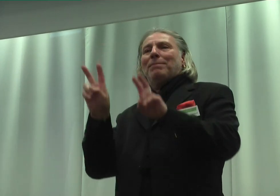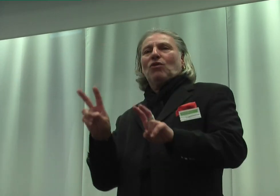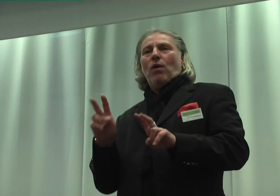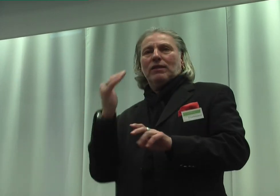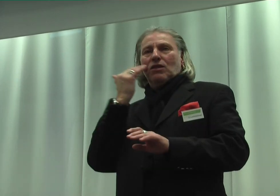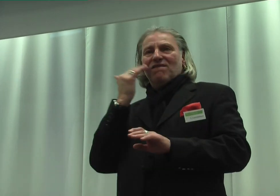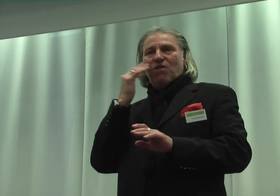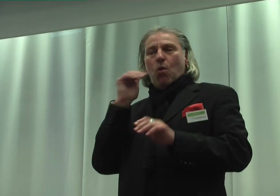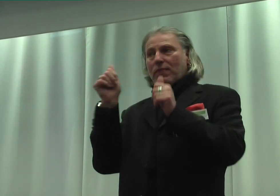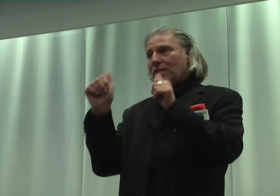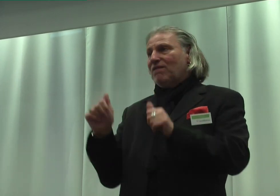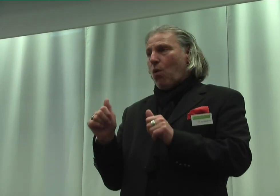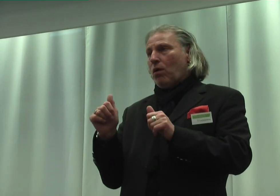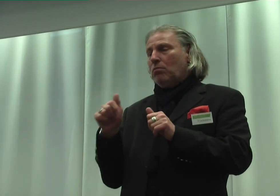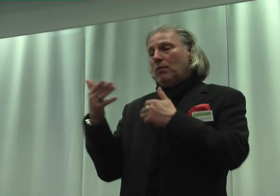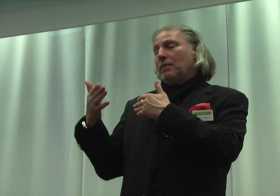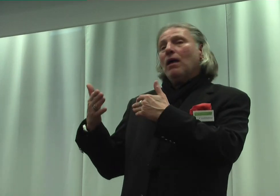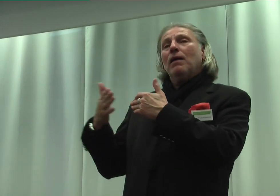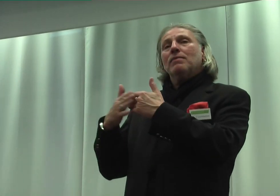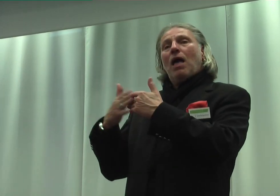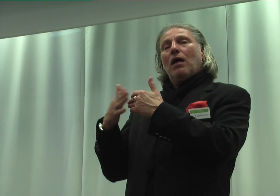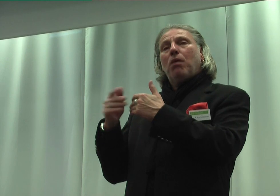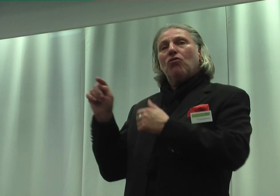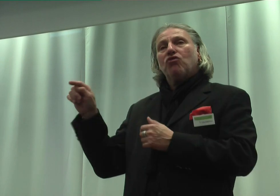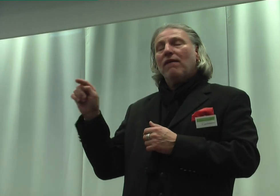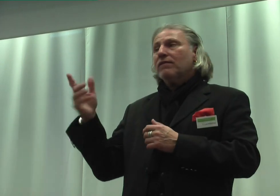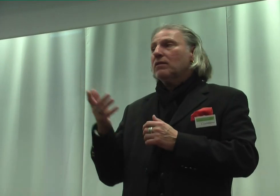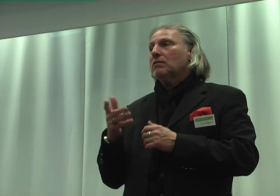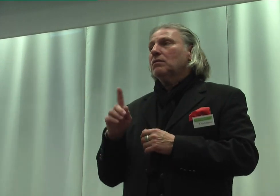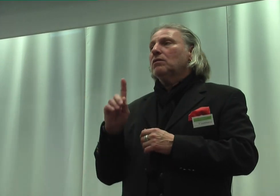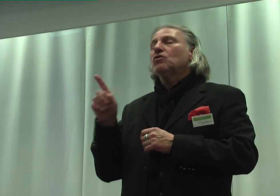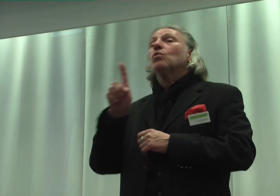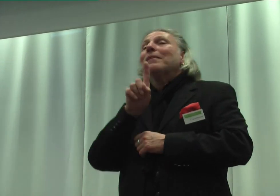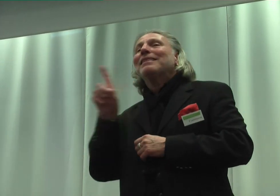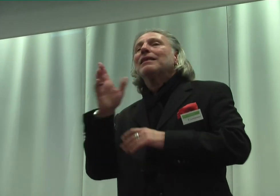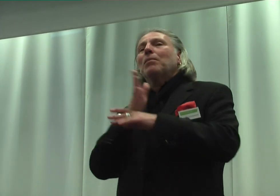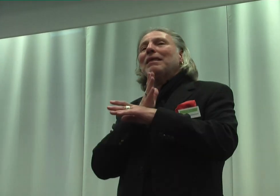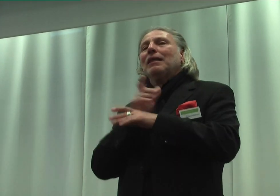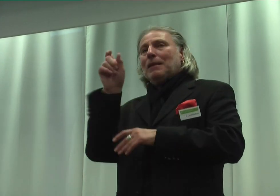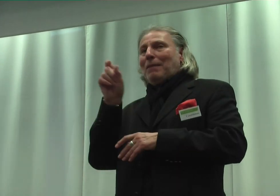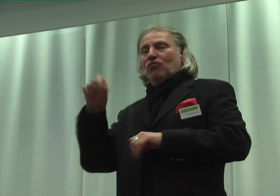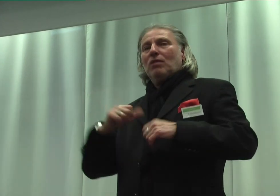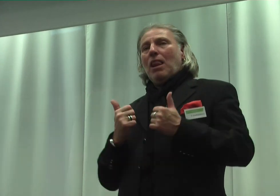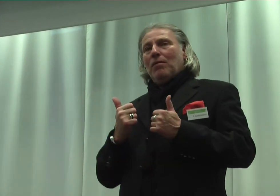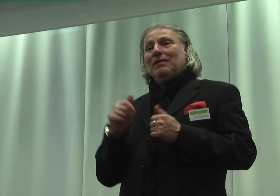in der Nachbarschaft zu geistigen Menschen leben, die sich gegenüber ohne